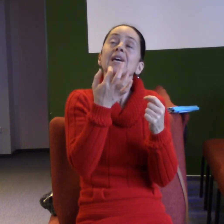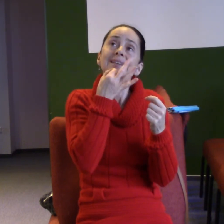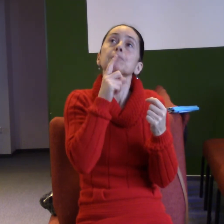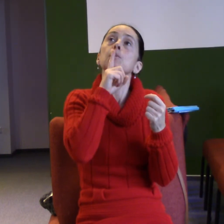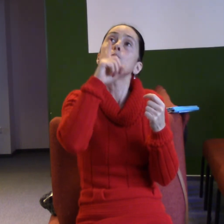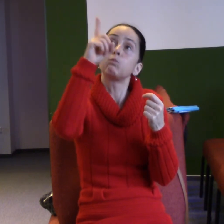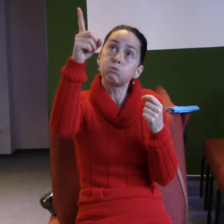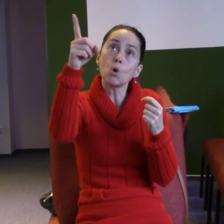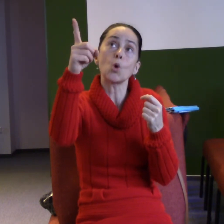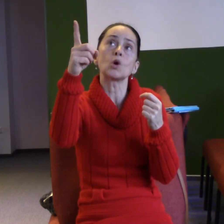Tak najednou duch svatý,